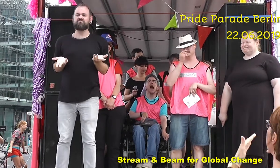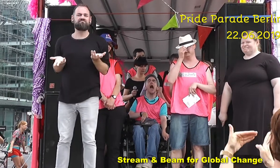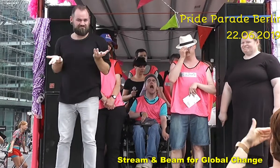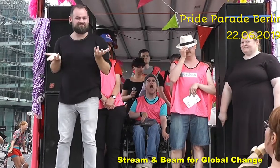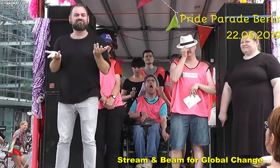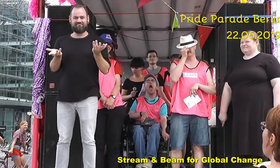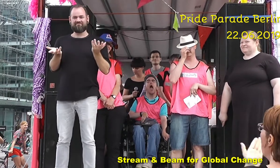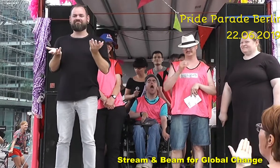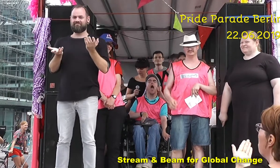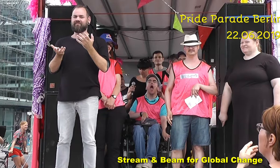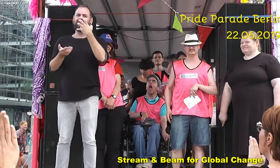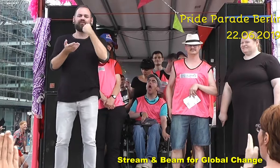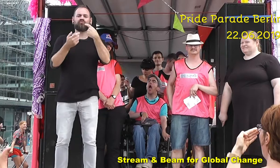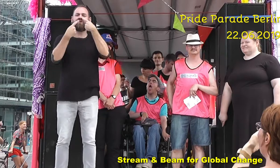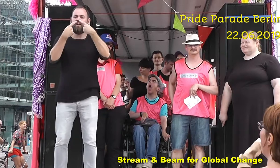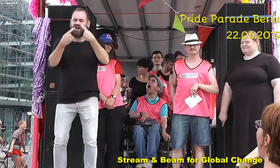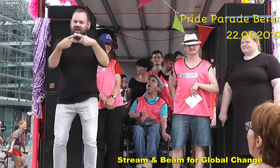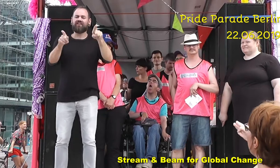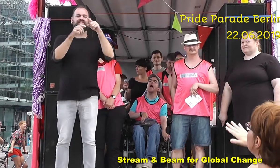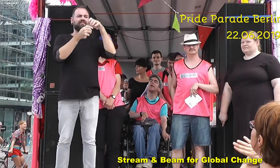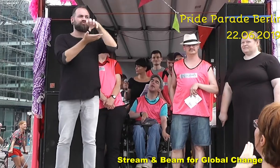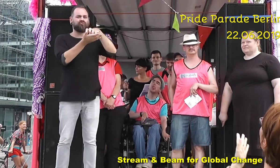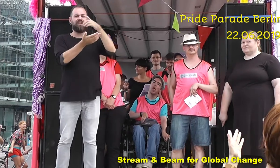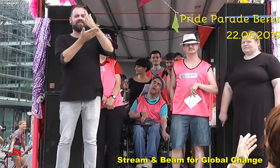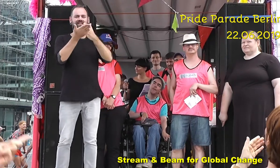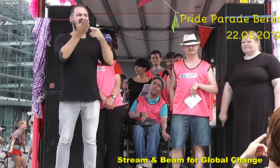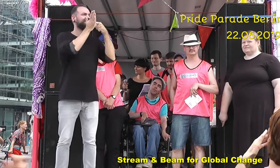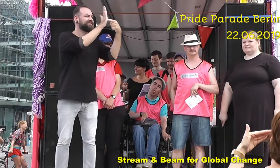Wir wollen uns zeigen, so wie wir sind, und zwar überall.